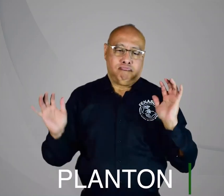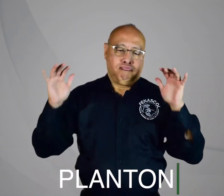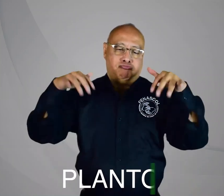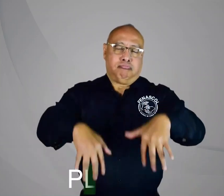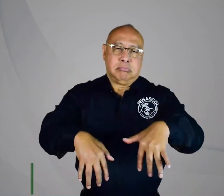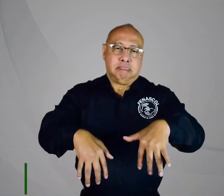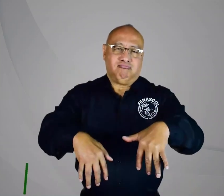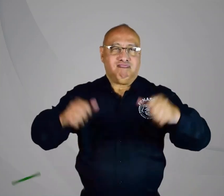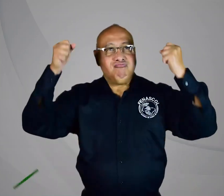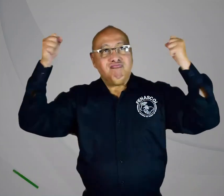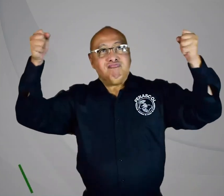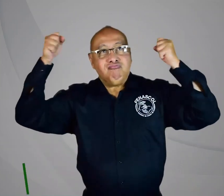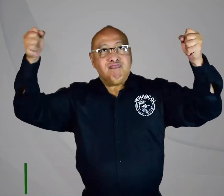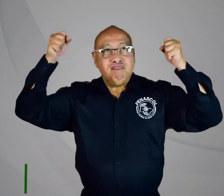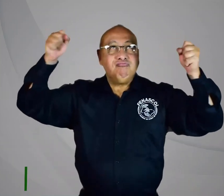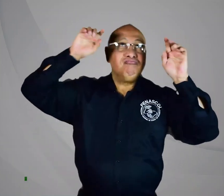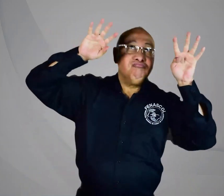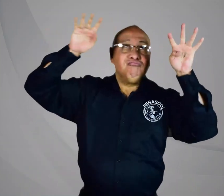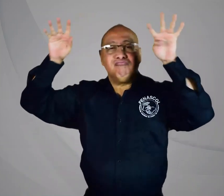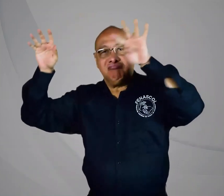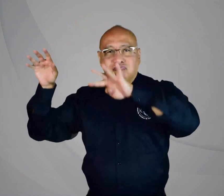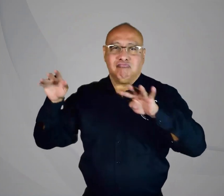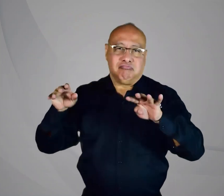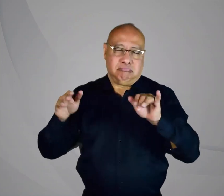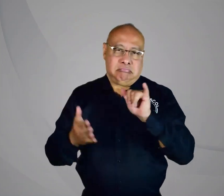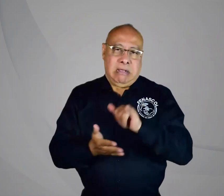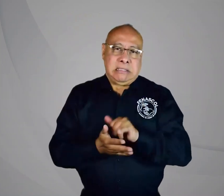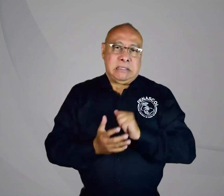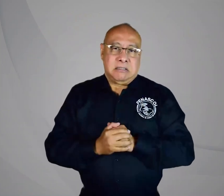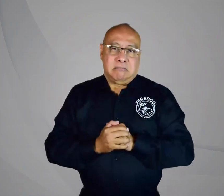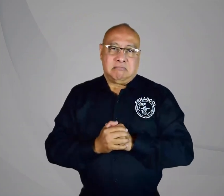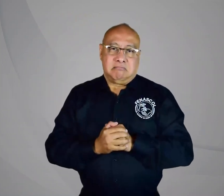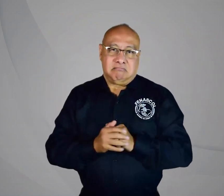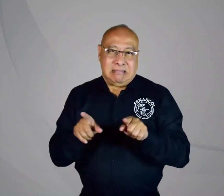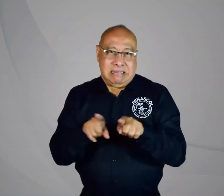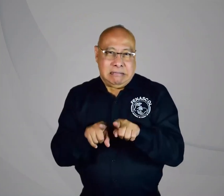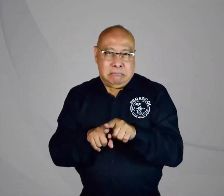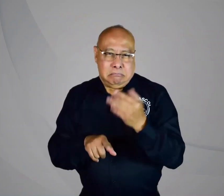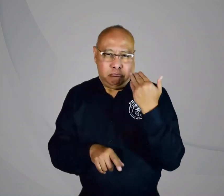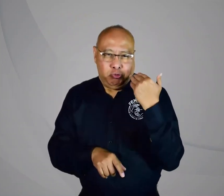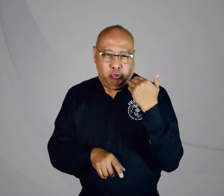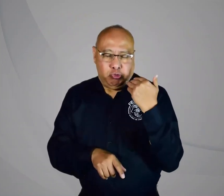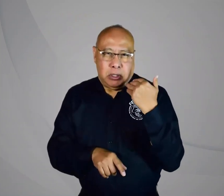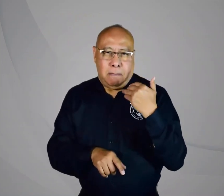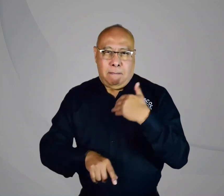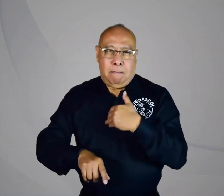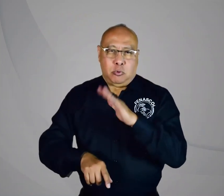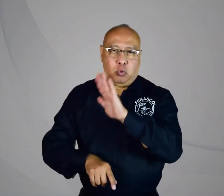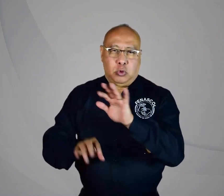Este plantón tiene como objetivo protestar y hacernos visibles frente a la situación. Similar a lo que